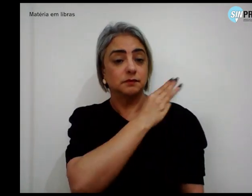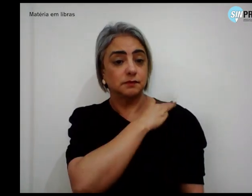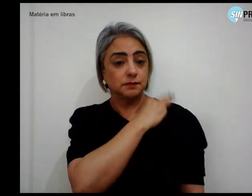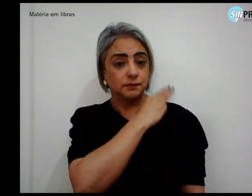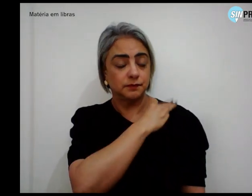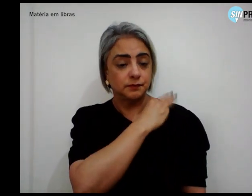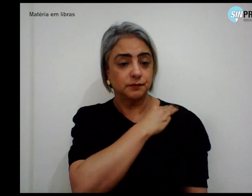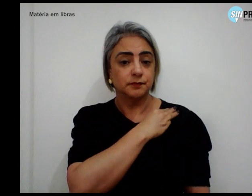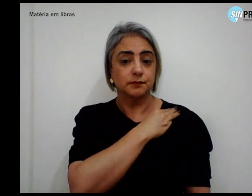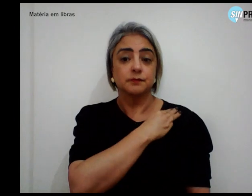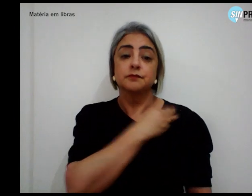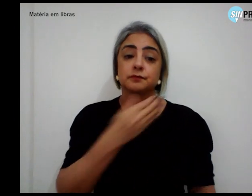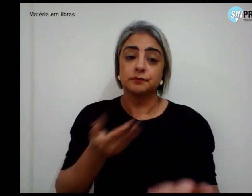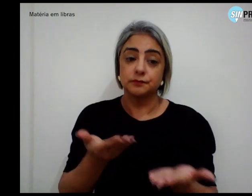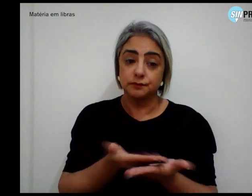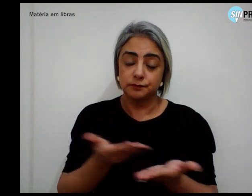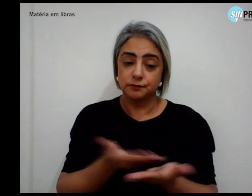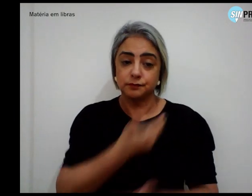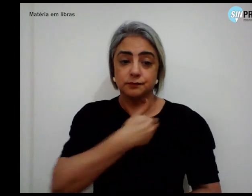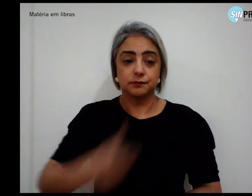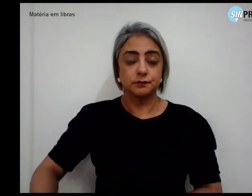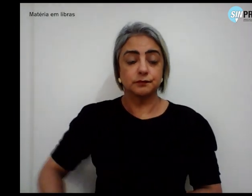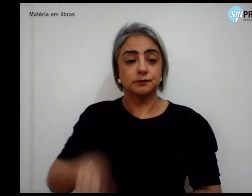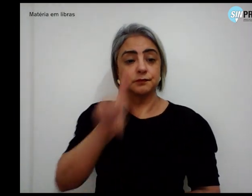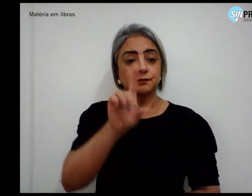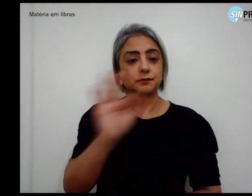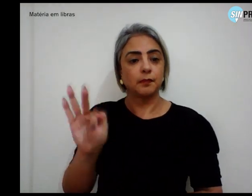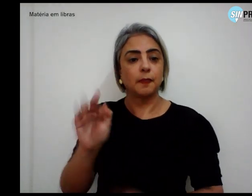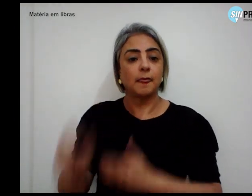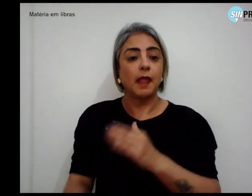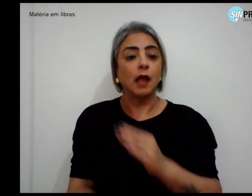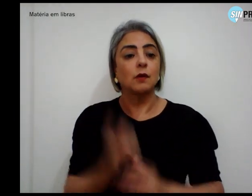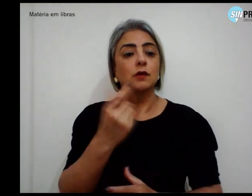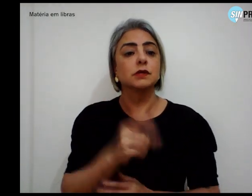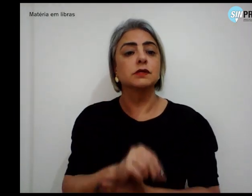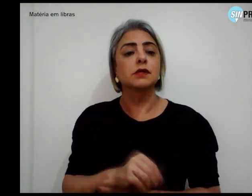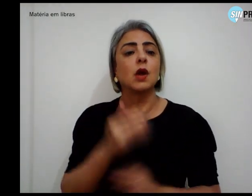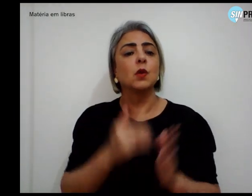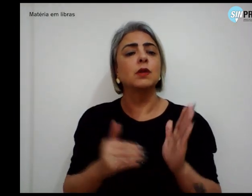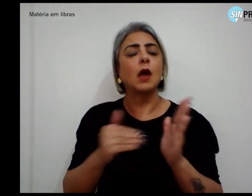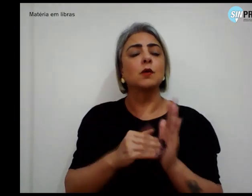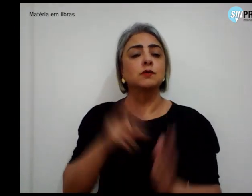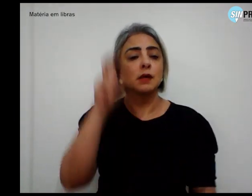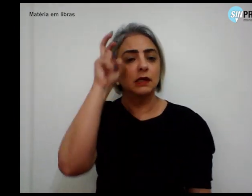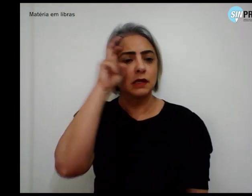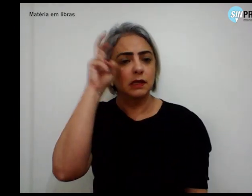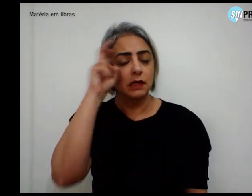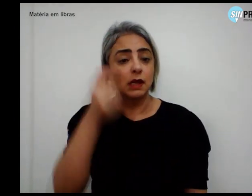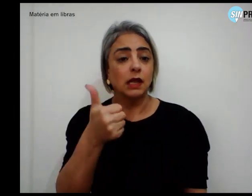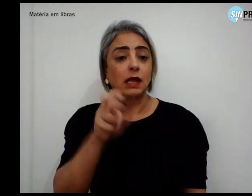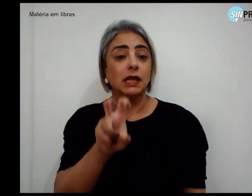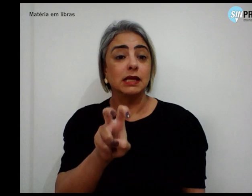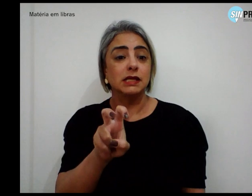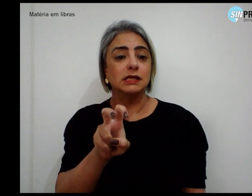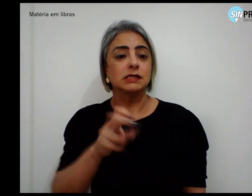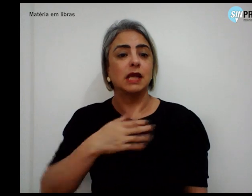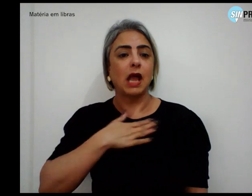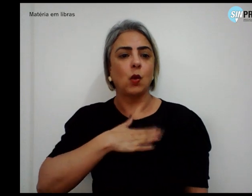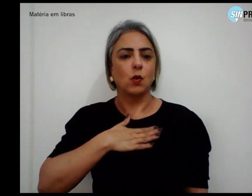da rede pública no Distrito Federal, que aconteceu na última quinta-feira, 15 de agosto. Na